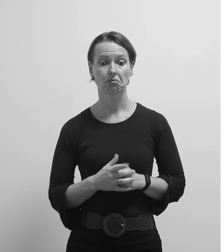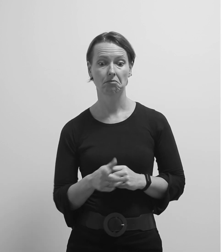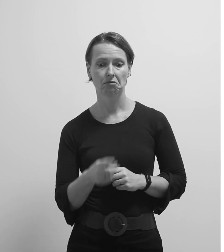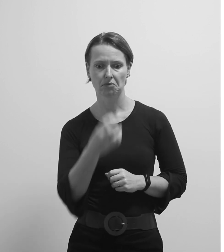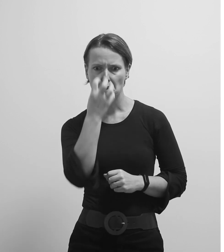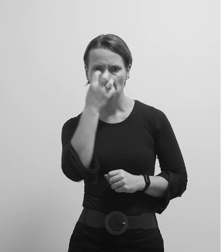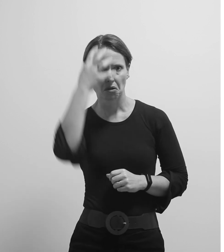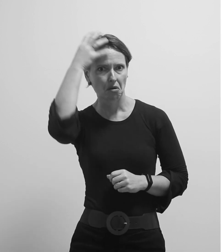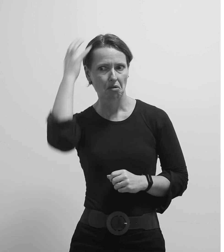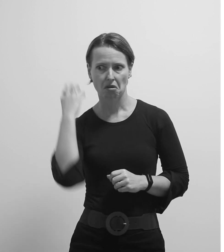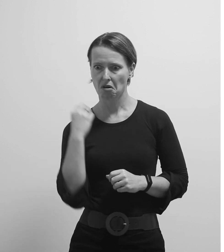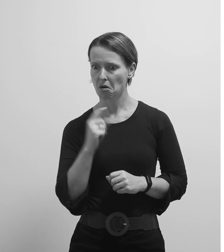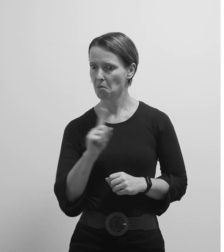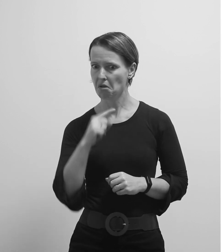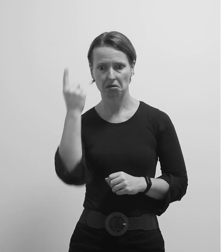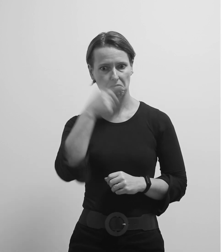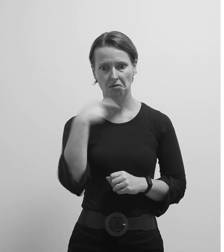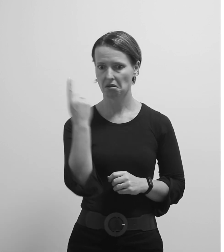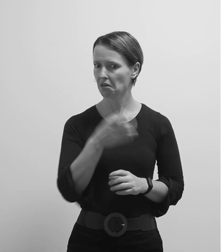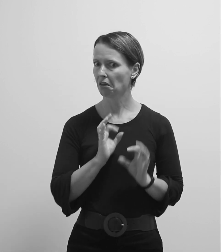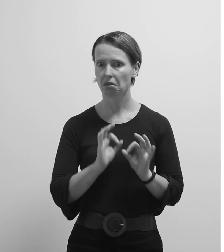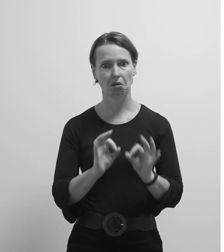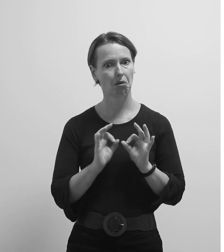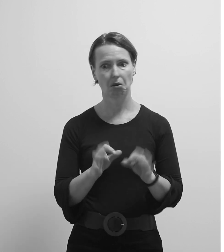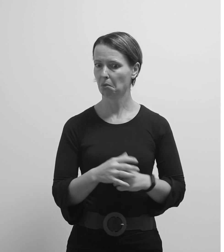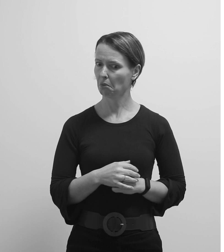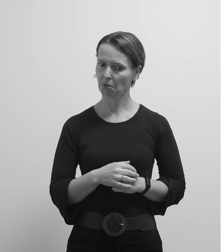Gnom baš ne izgleda najbolje.